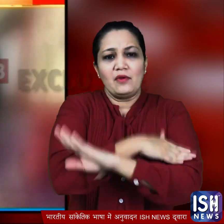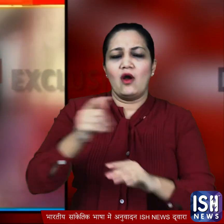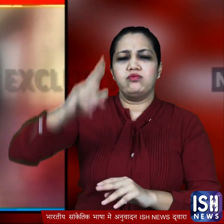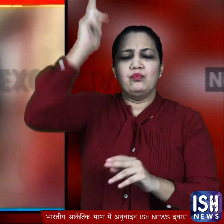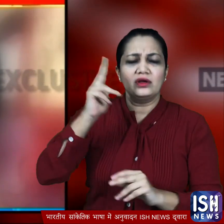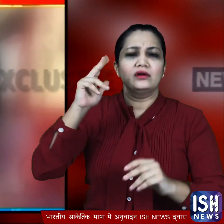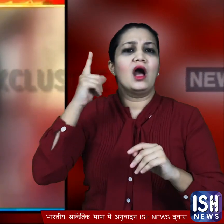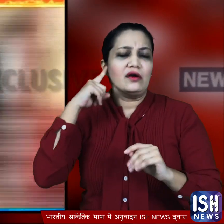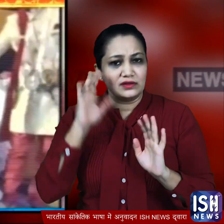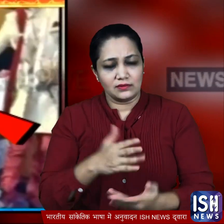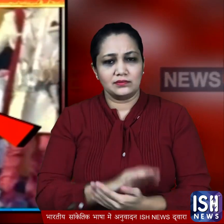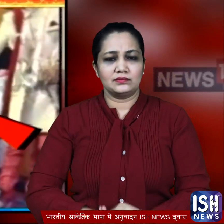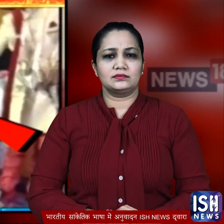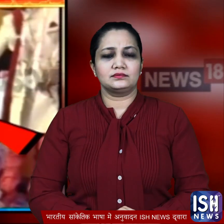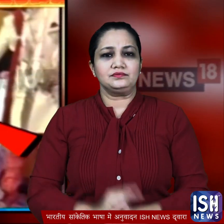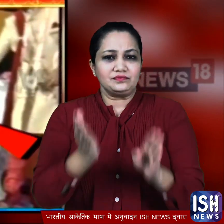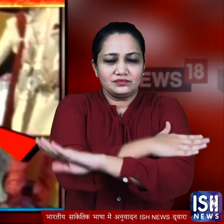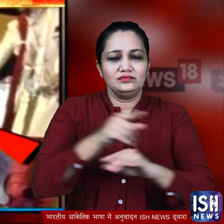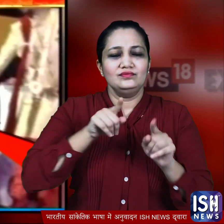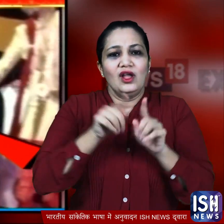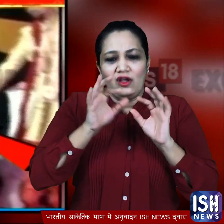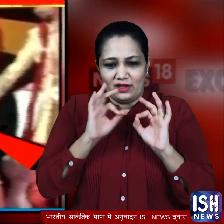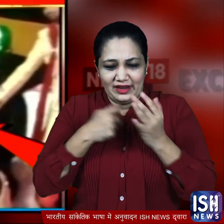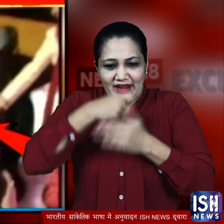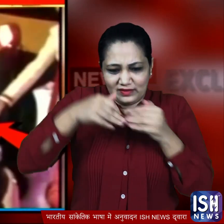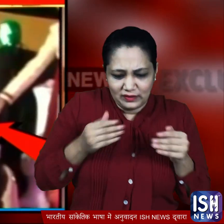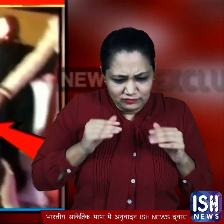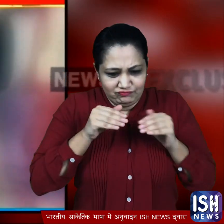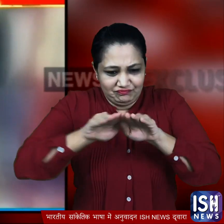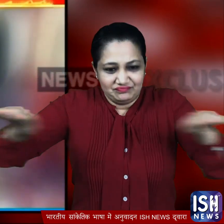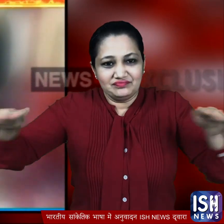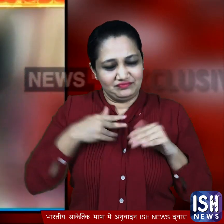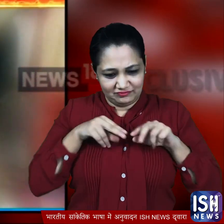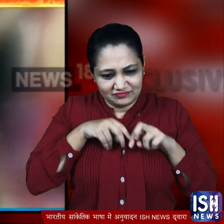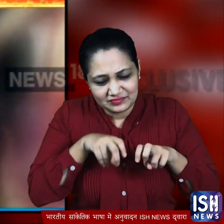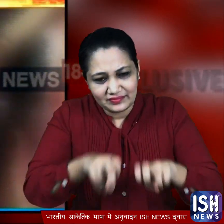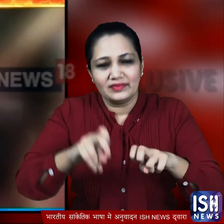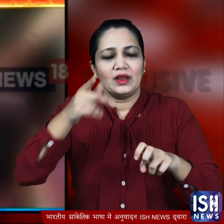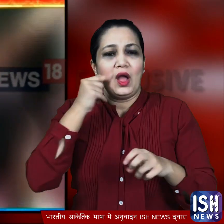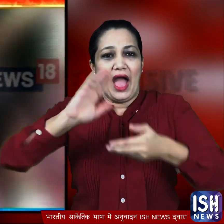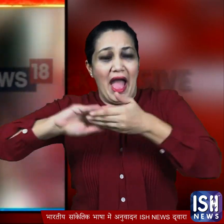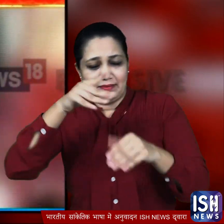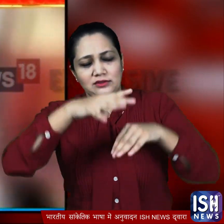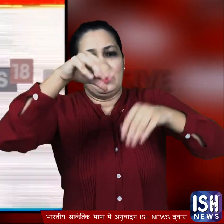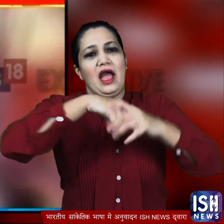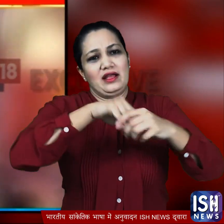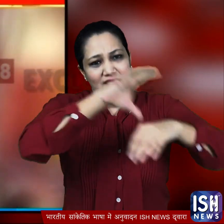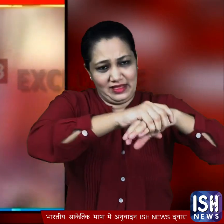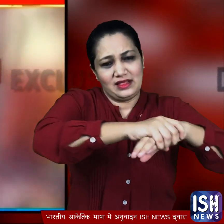इससे पहले वो अपने करीबियों के साथ मंच के पास पहुंची जिसके बाद दुलहन ने उसके बाएं हाथ को थाम लिया इसी बीच दुलहन